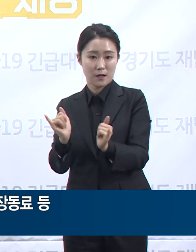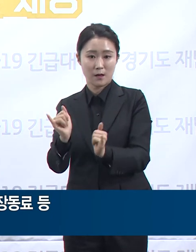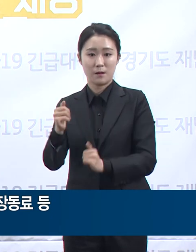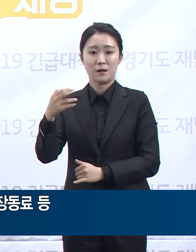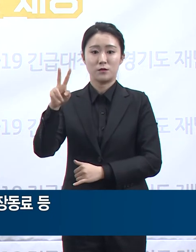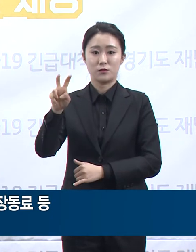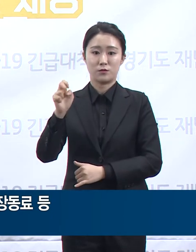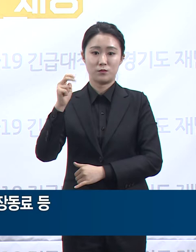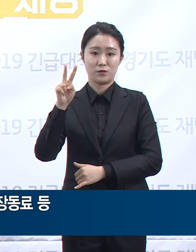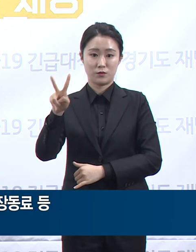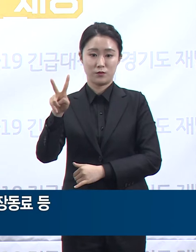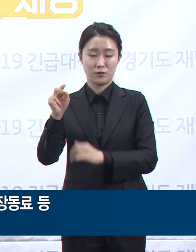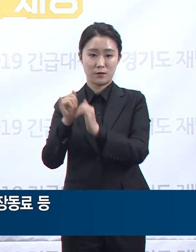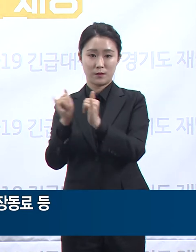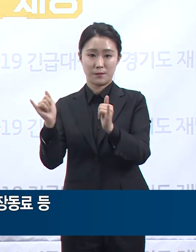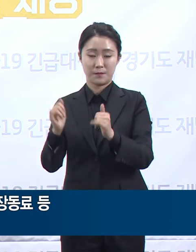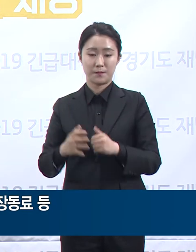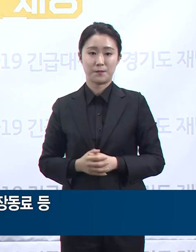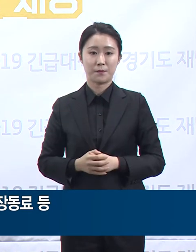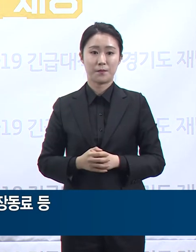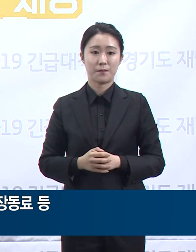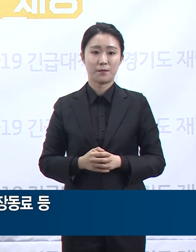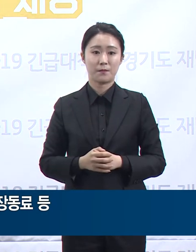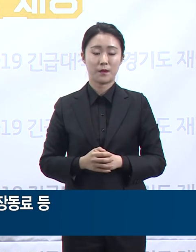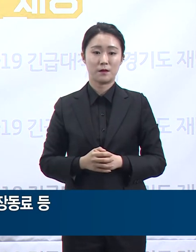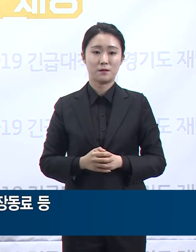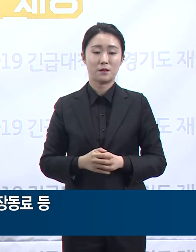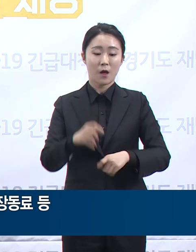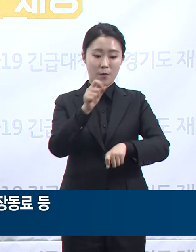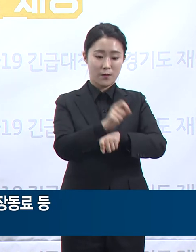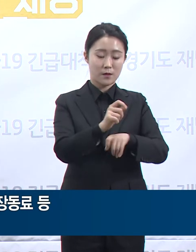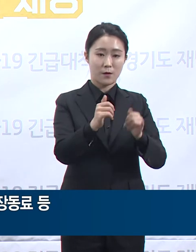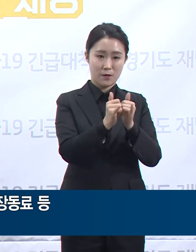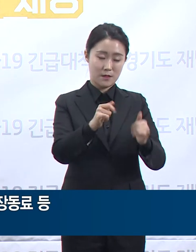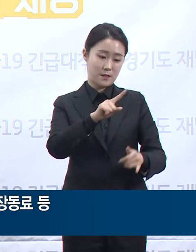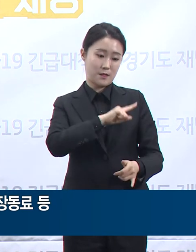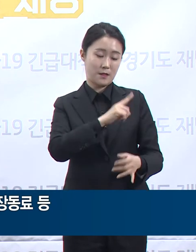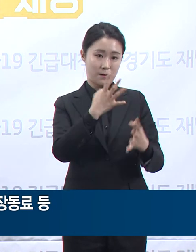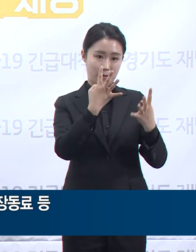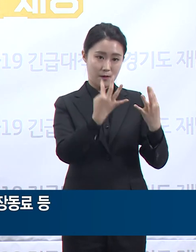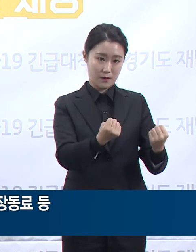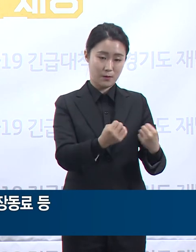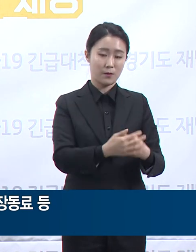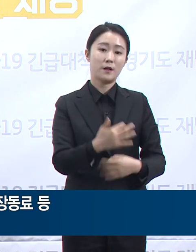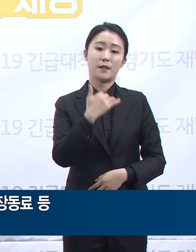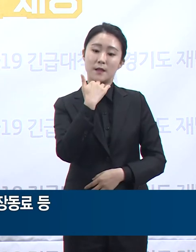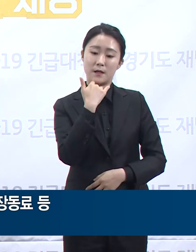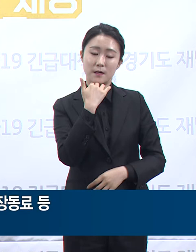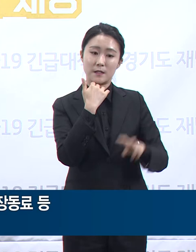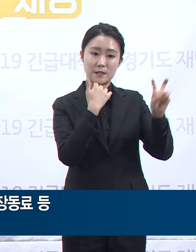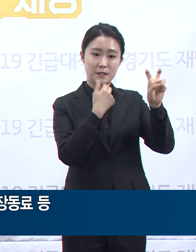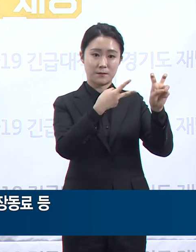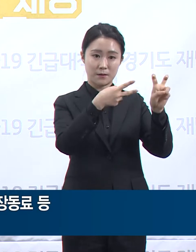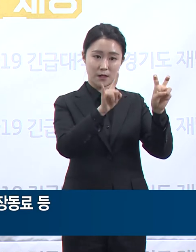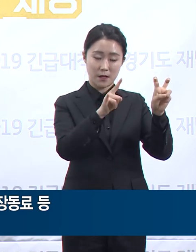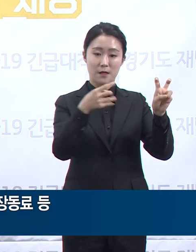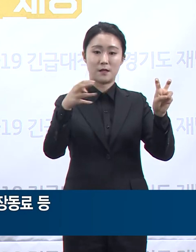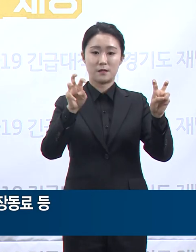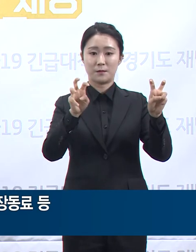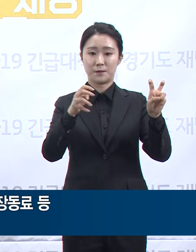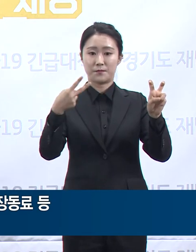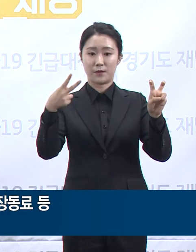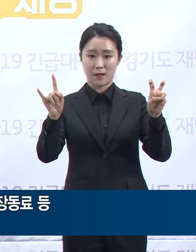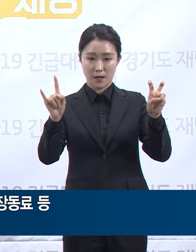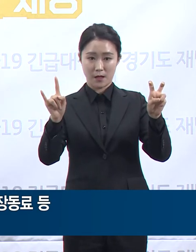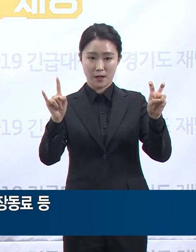확진자의 직종별로는 회사원이 49%인 20명으로 가장 많고 연령별로는 20대, 30대가